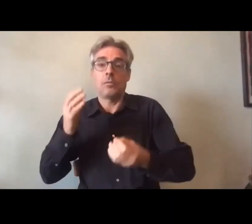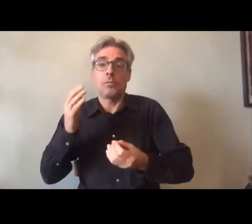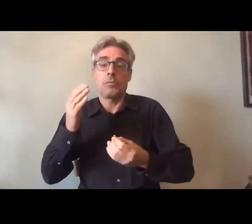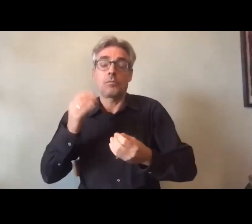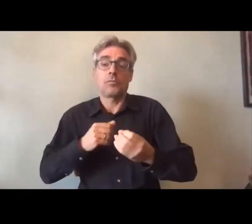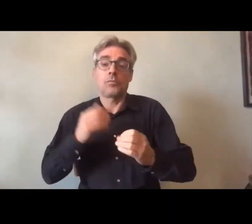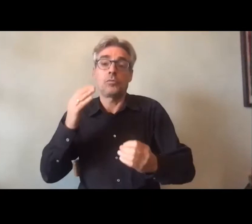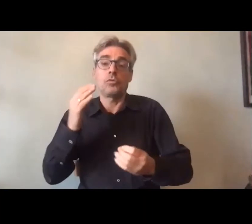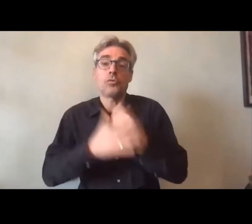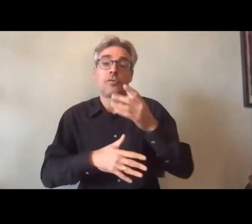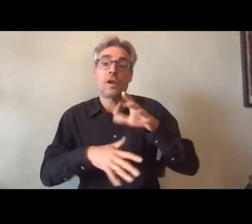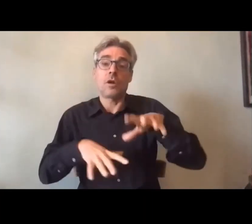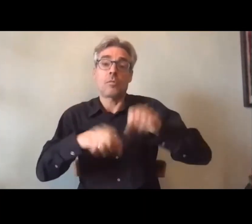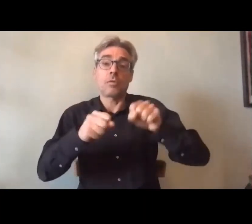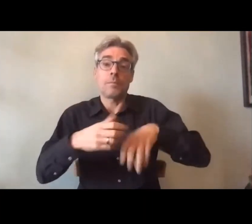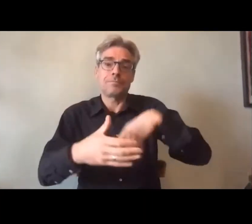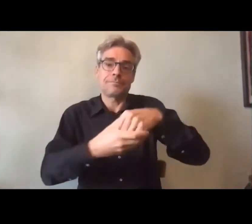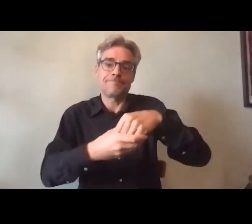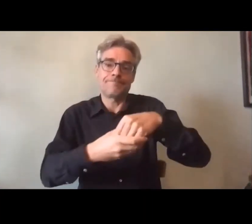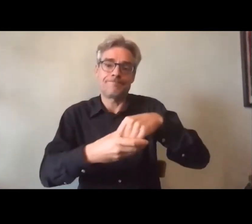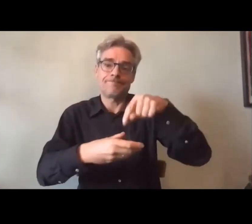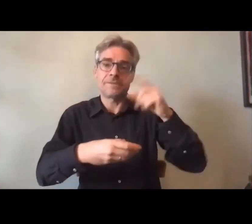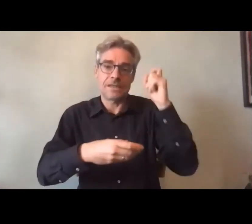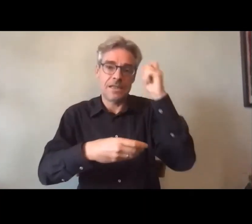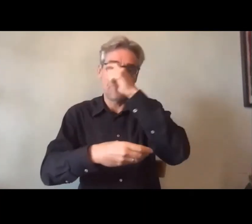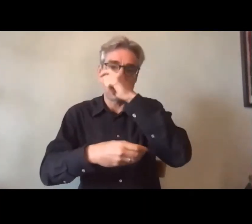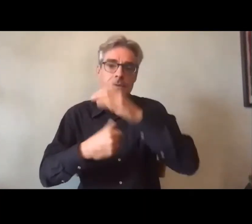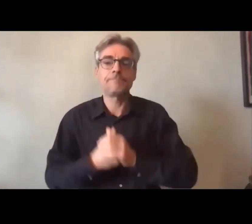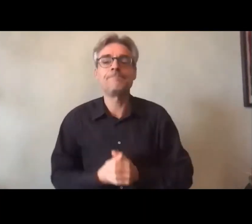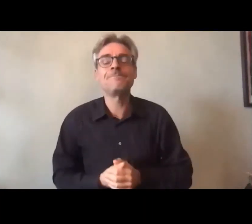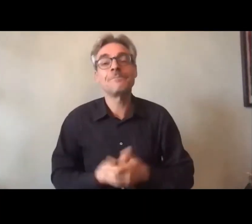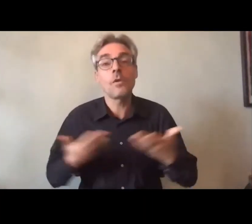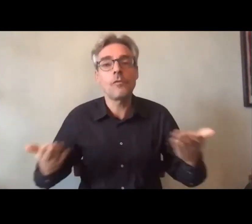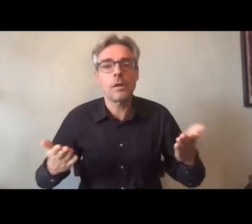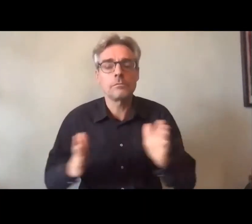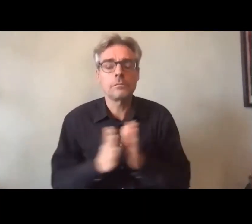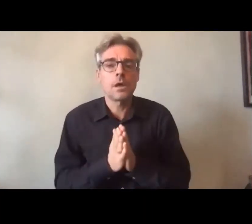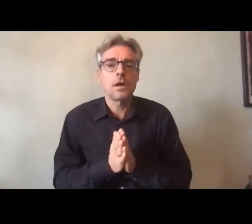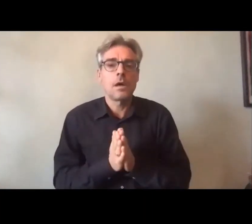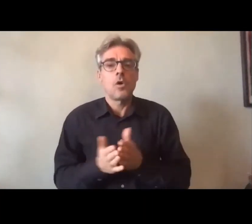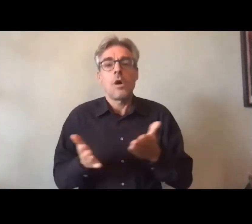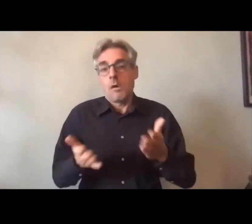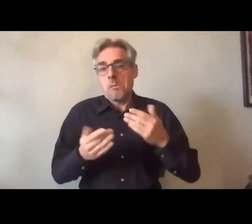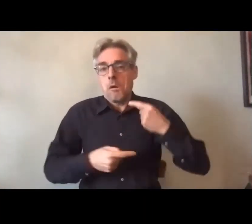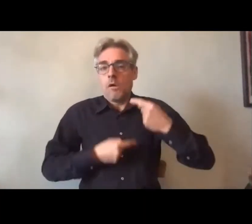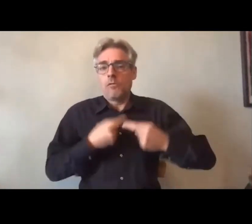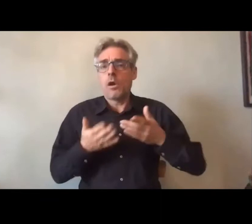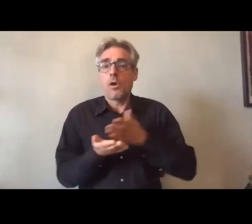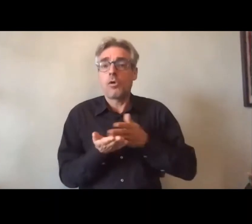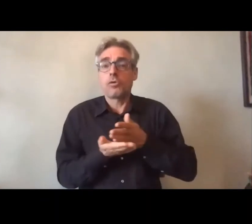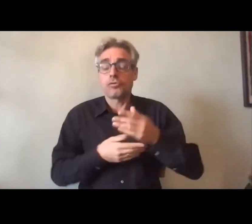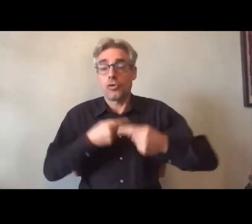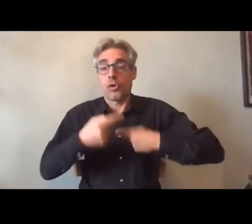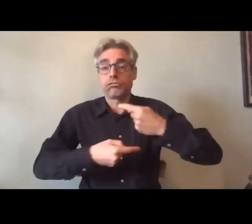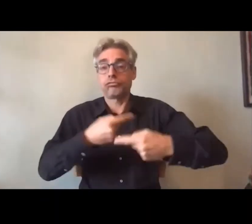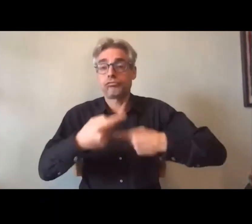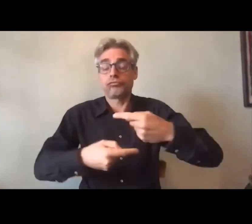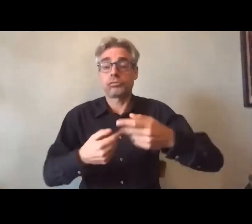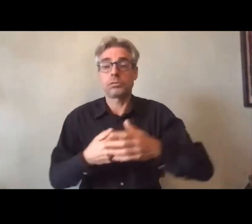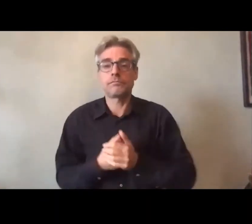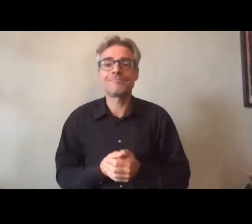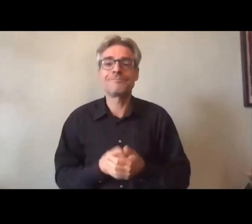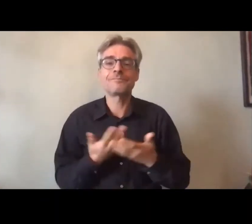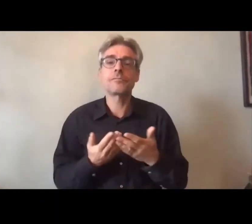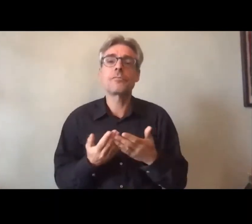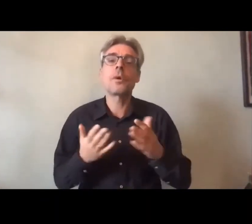intégrer l'emploi donc voilà on est dans ce cheminement ce qui va